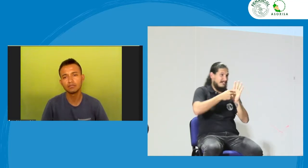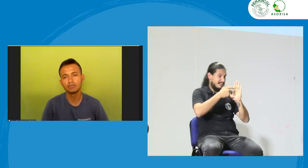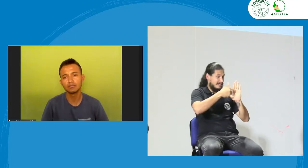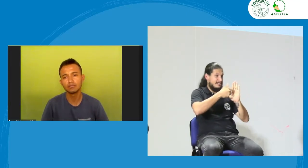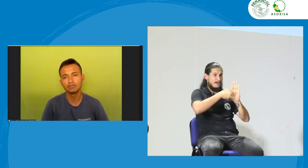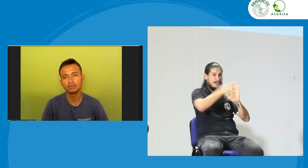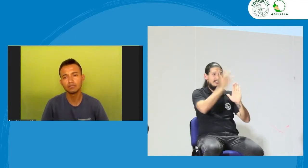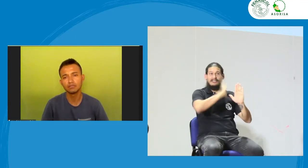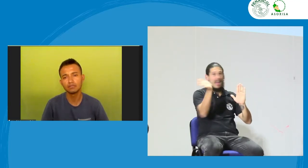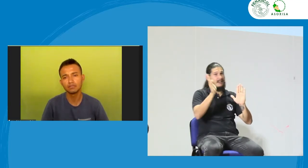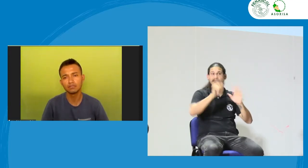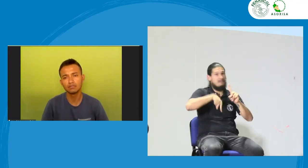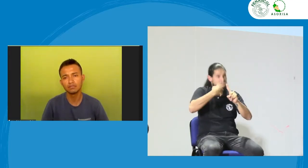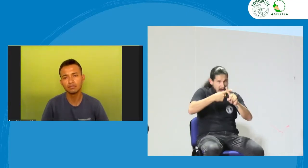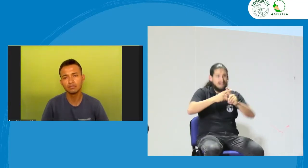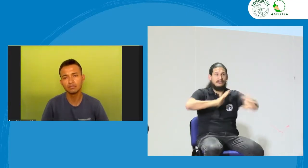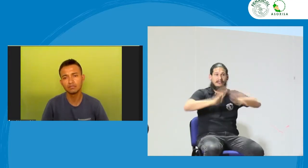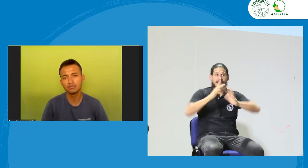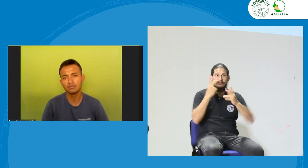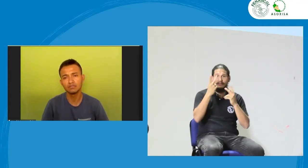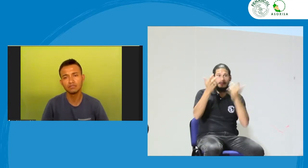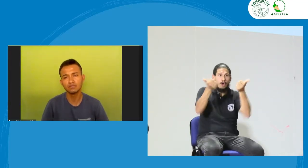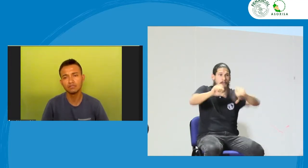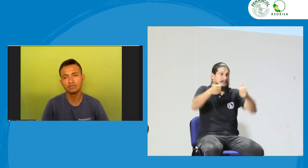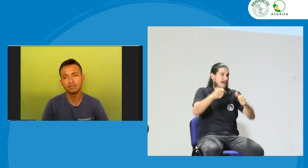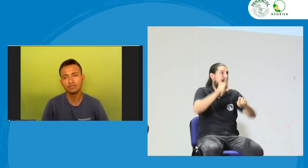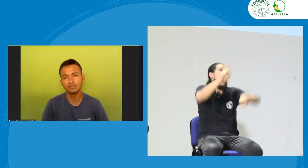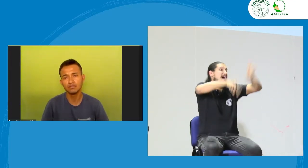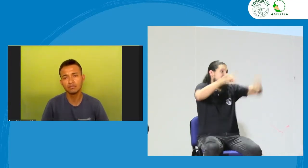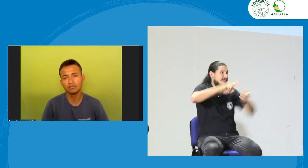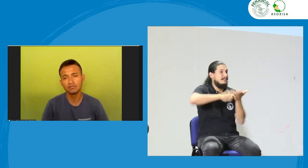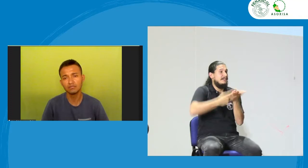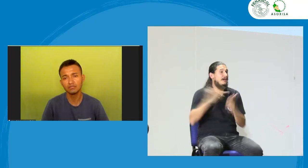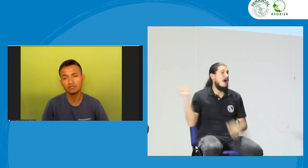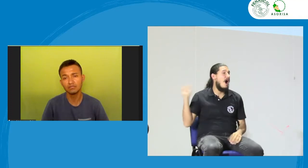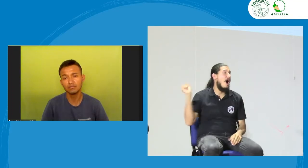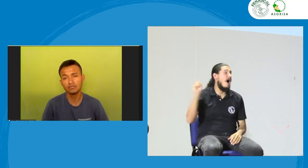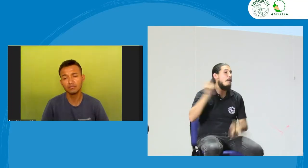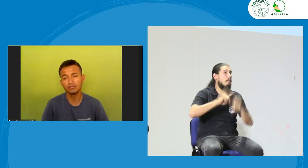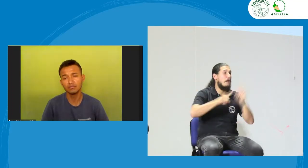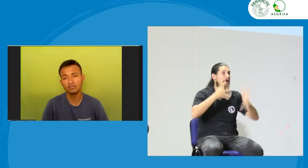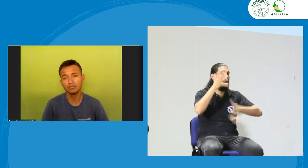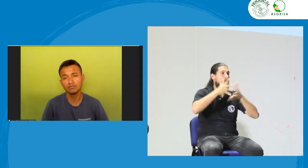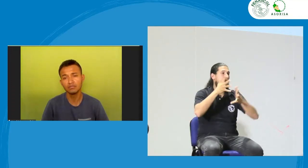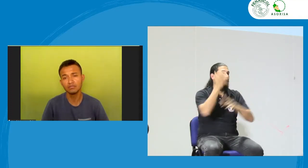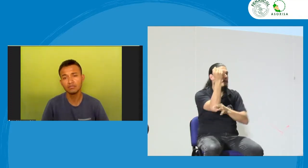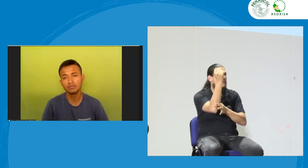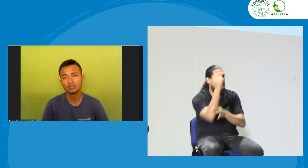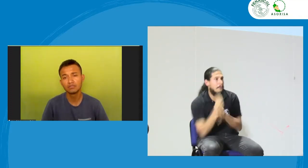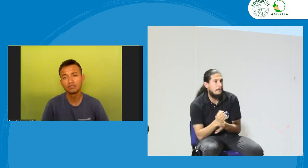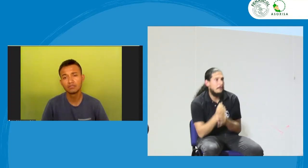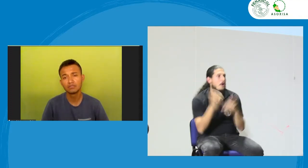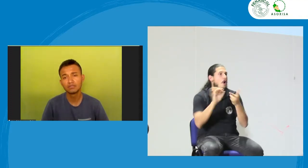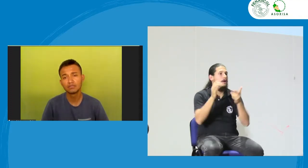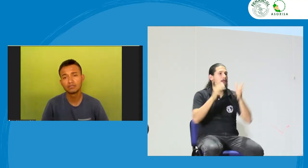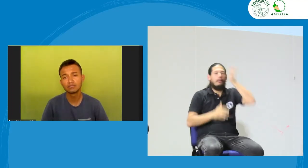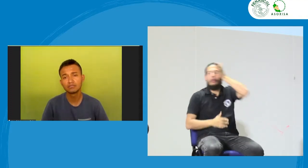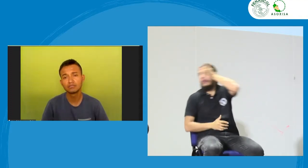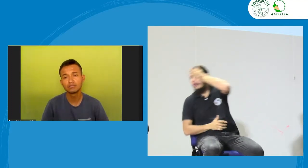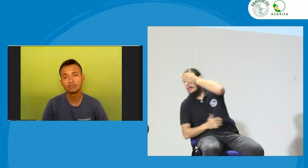revisamos hacemos las entrevistas los perfiles no solamente recibir la hoja de vida también hay que revisar cuál es su ejercicio hay intérpretes que